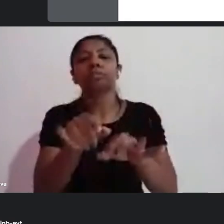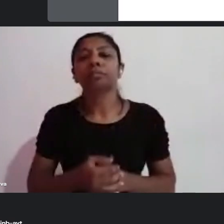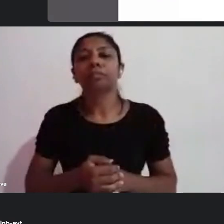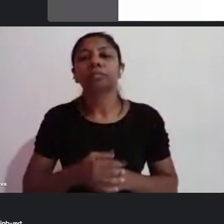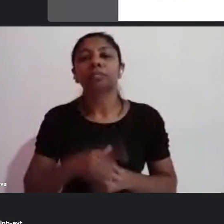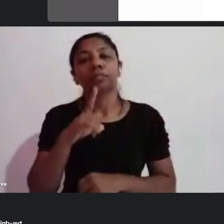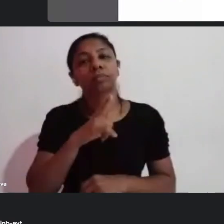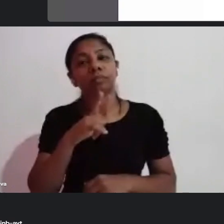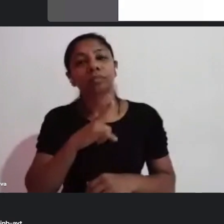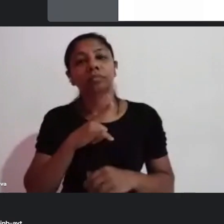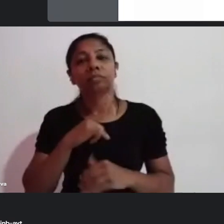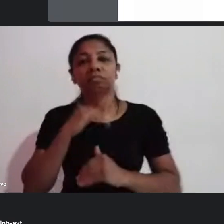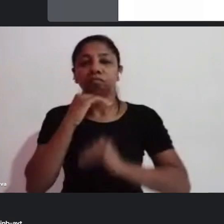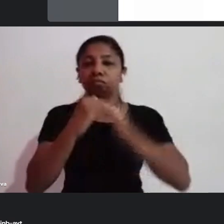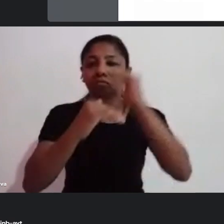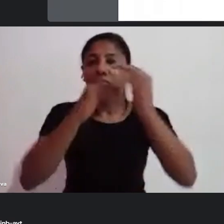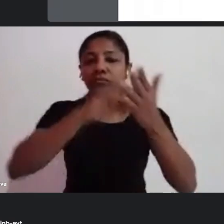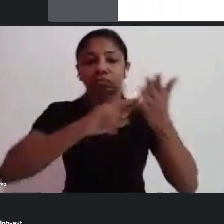desenvolvimento de roteiro, quer dizer,